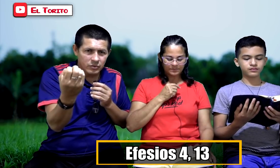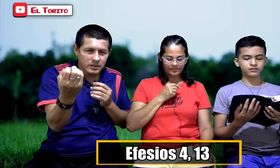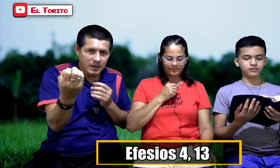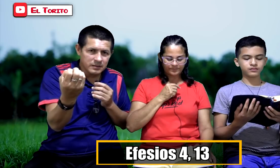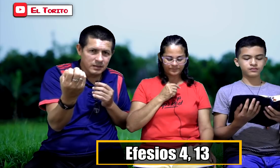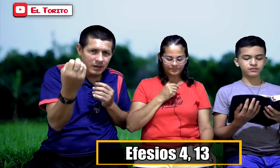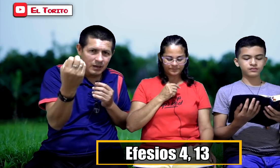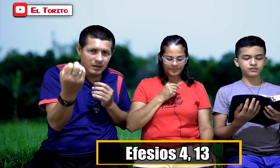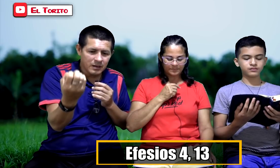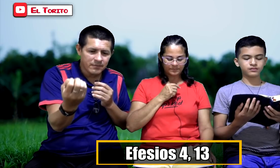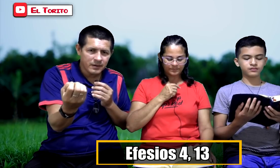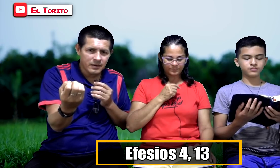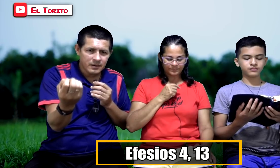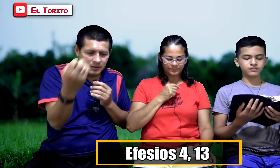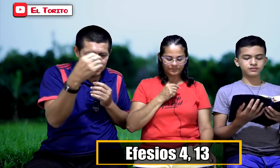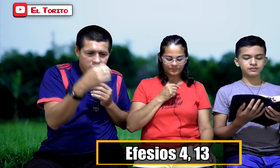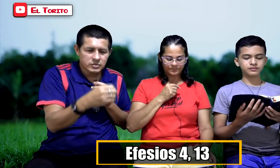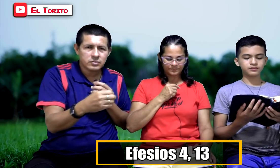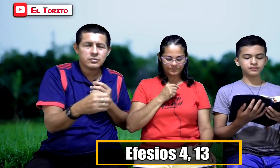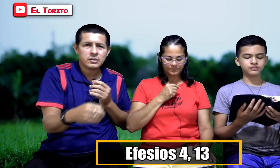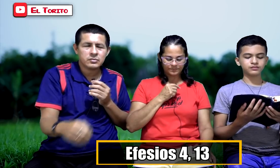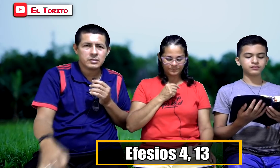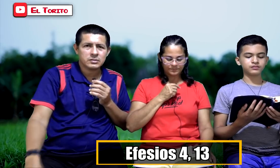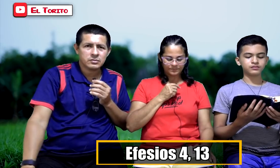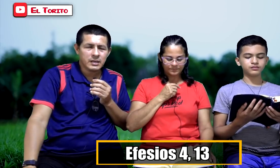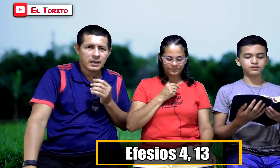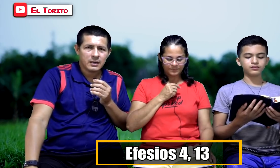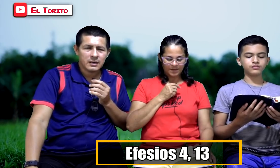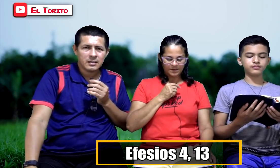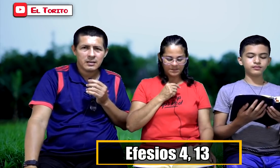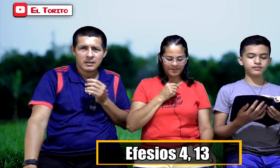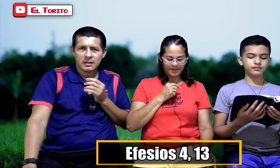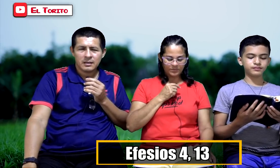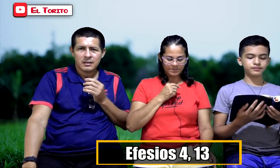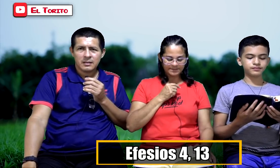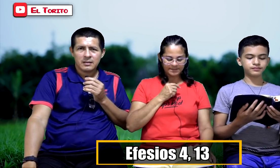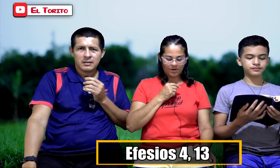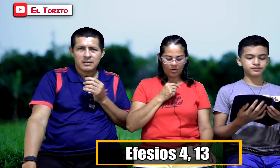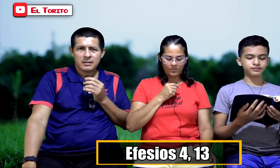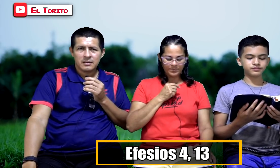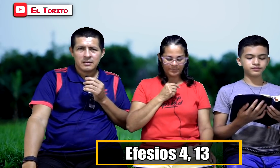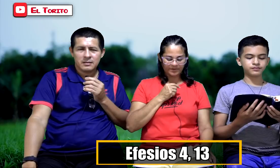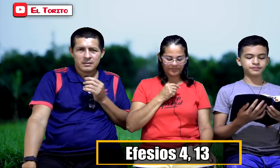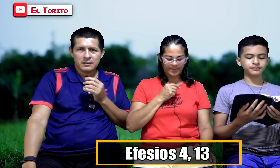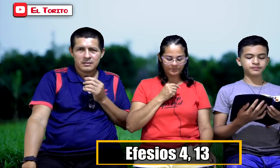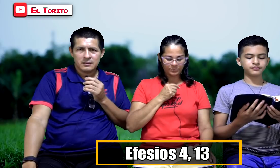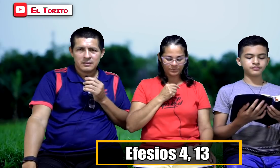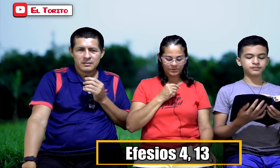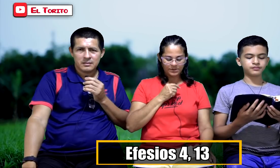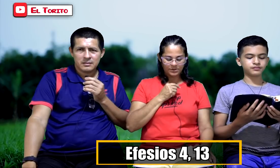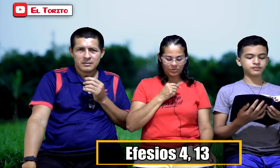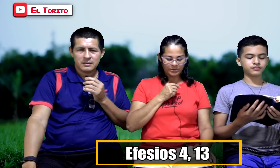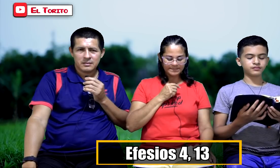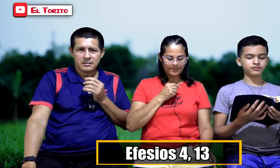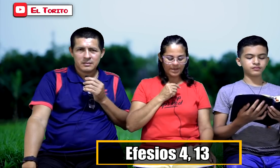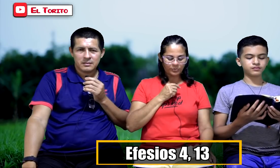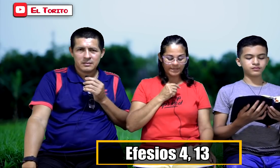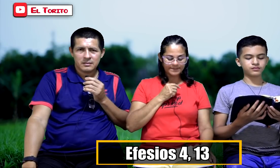unidad en la fe, en nuestro Señor Jesucristo. Siga. Y lleguemos a ser hombre perfecto con esa madurez